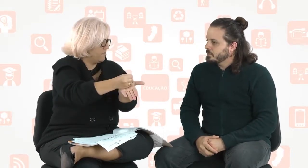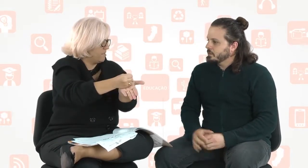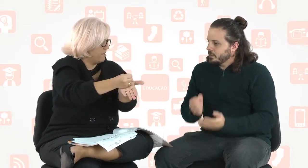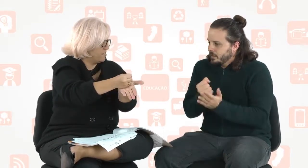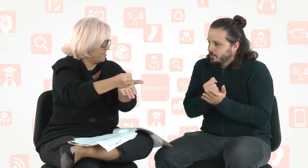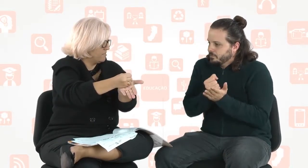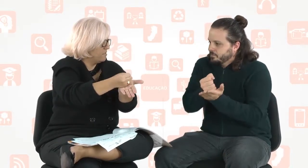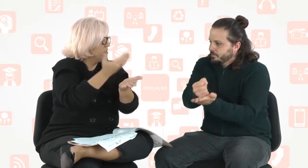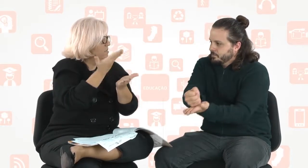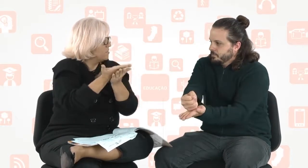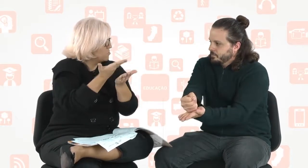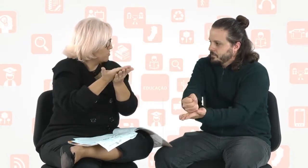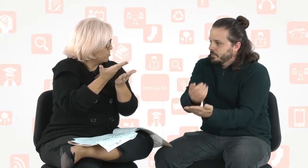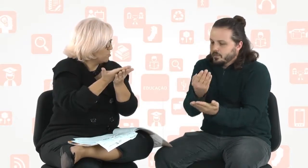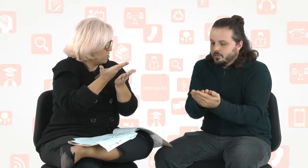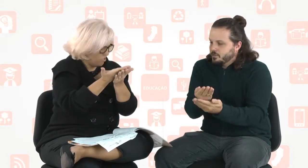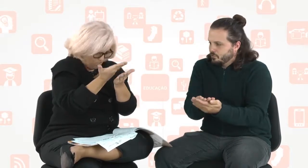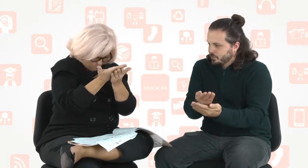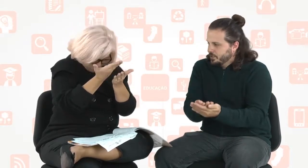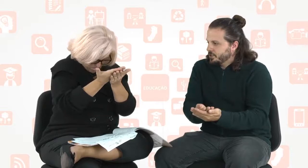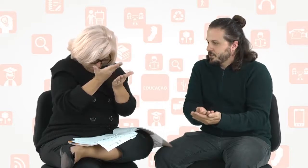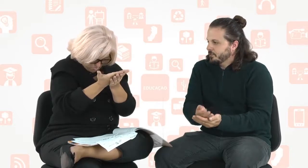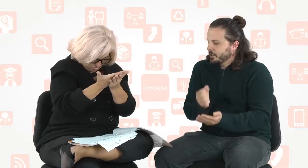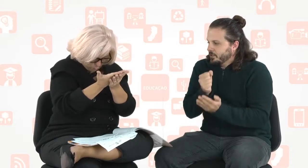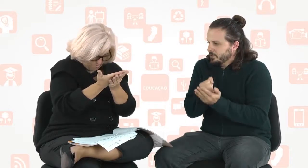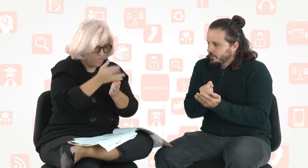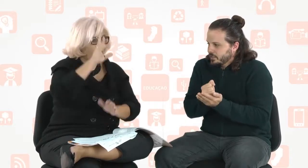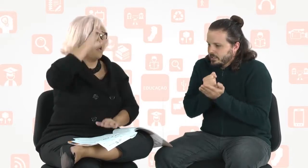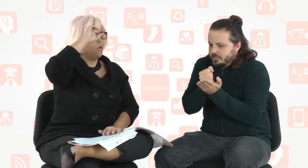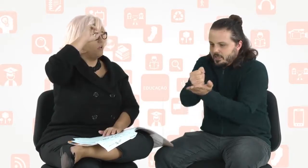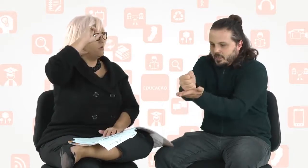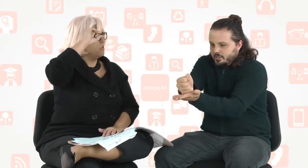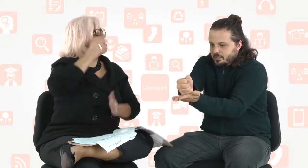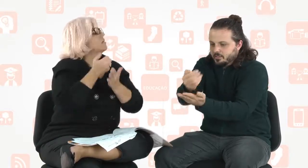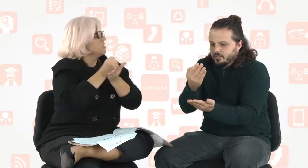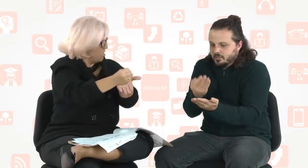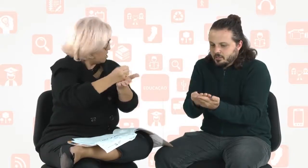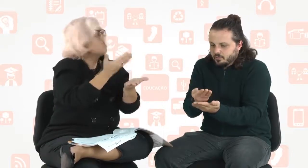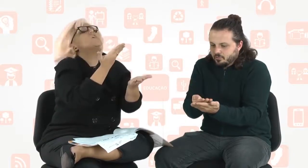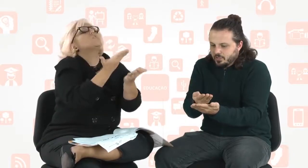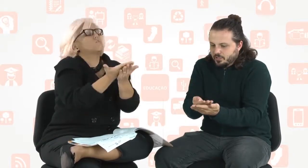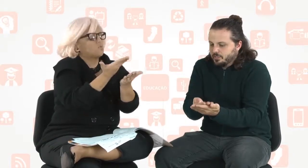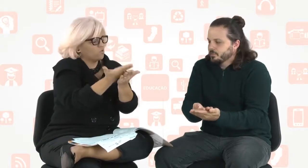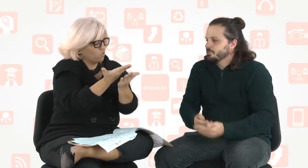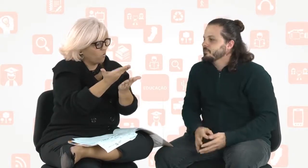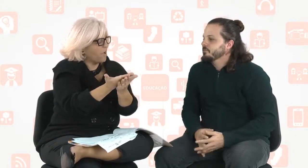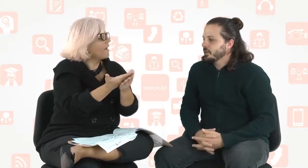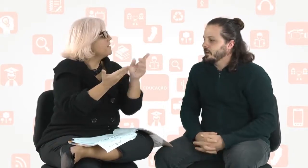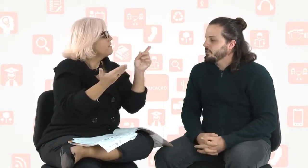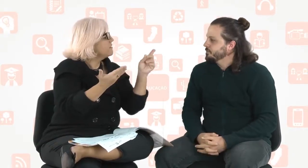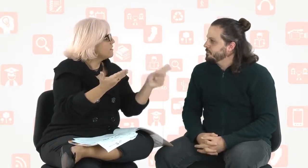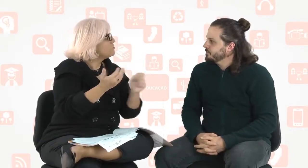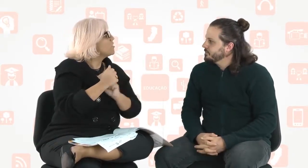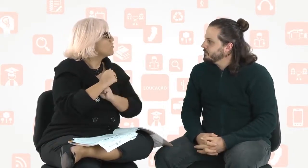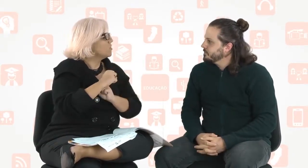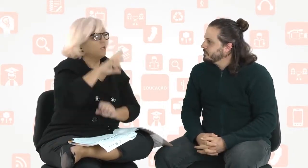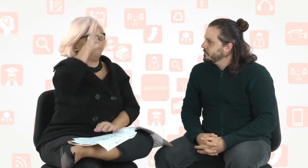Assistência. Uhum. Estudantil. Estudantil. Isso. Assistência. Estudantil. Isso. Aí, diretoria.